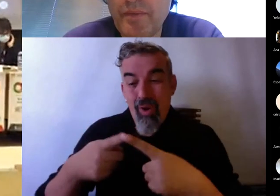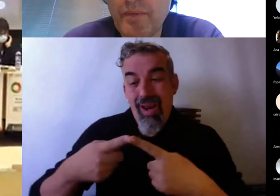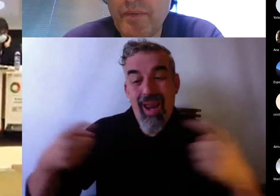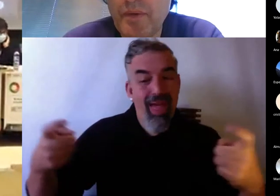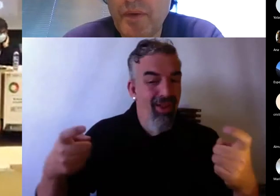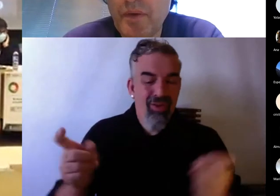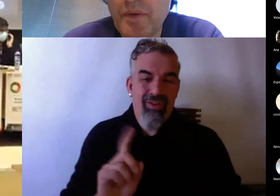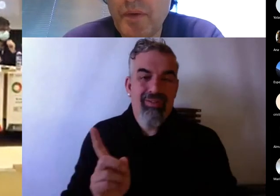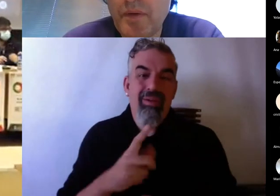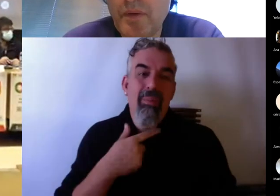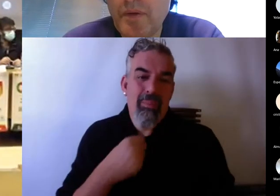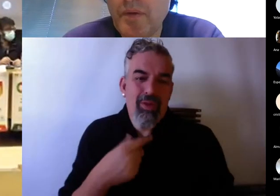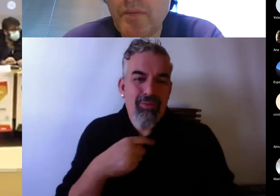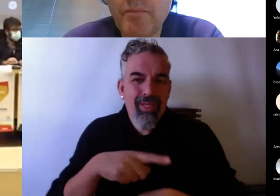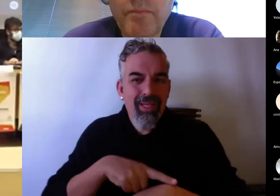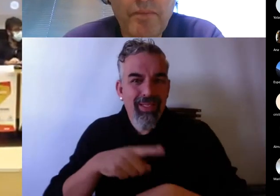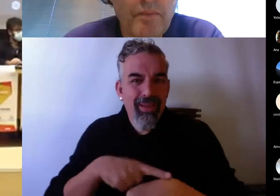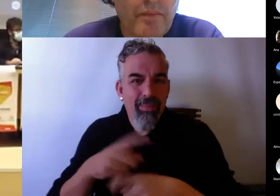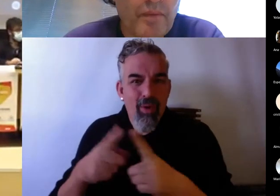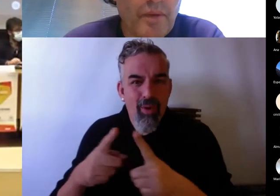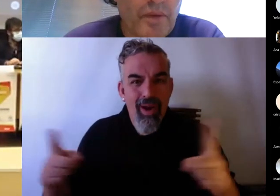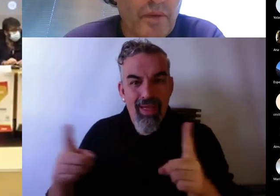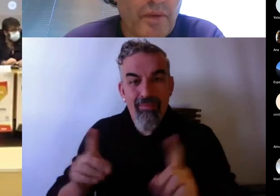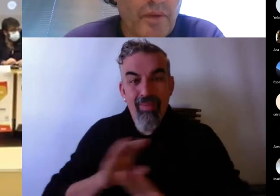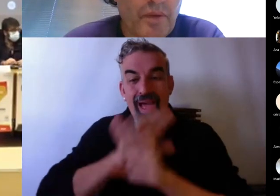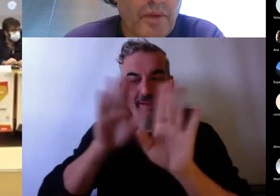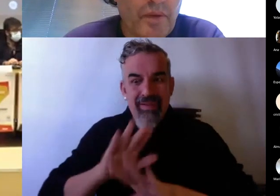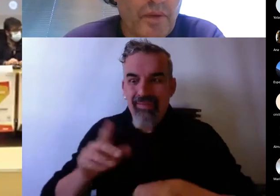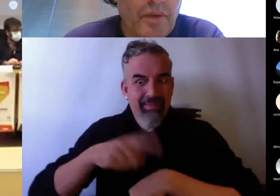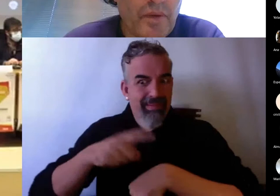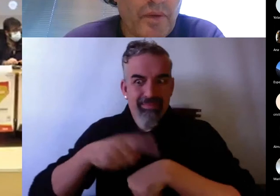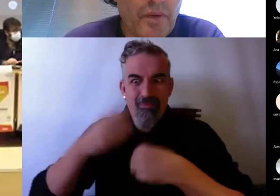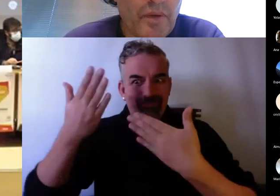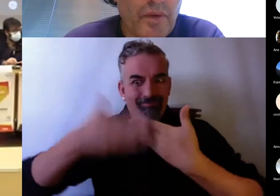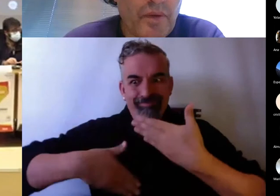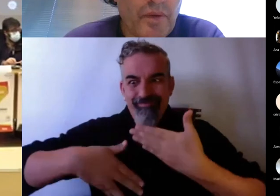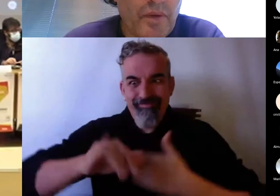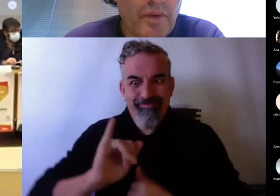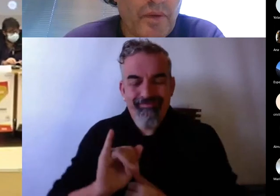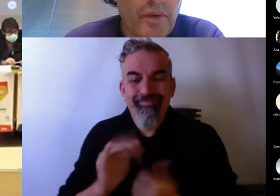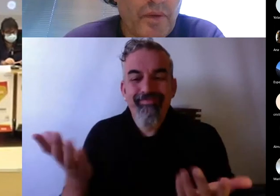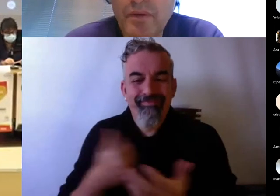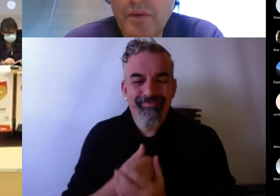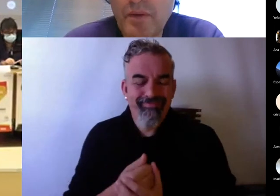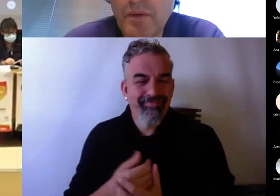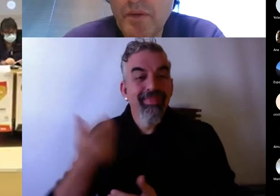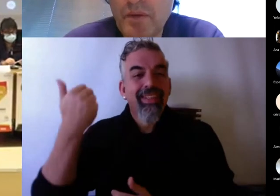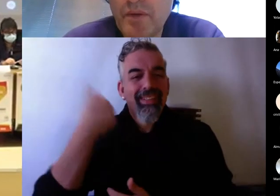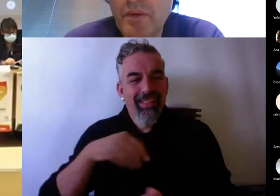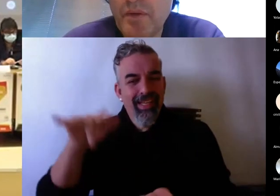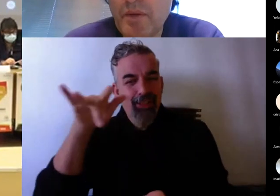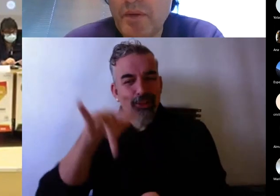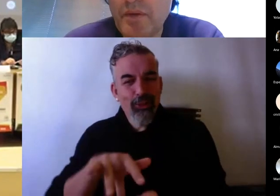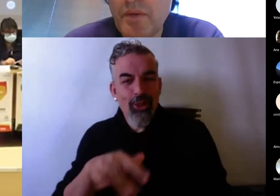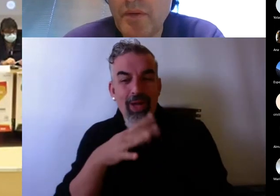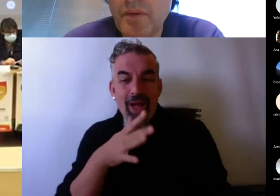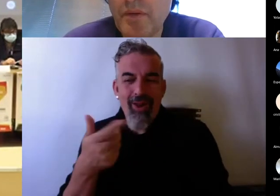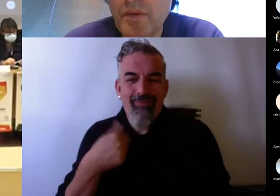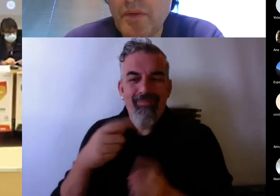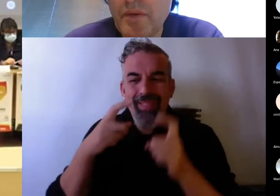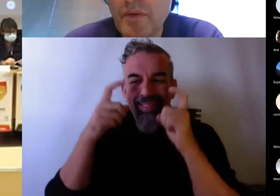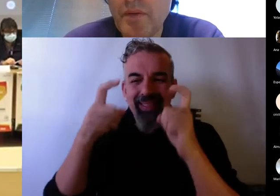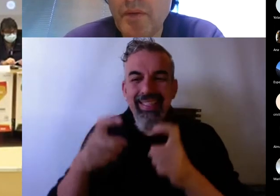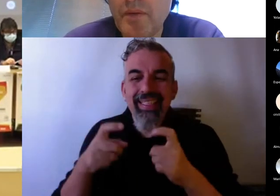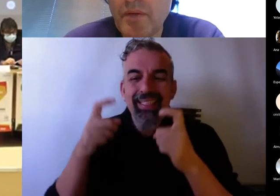Ya no es necesario poder tener todo el tiempo del mundo, pero el tiempo es limitado. Entonces sí que estaría en lo posible, en